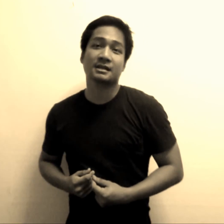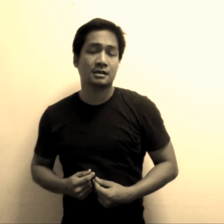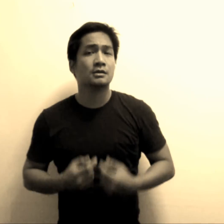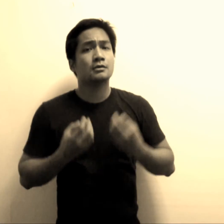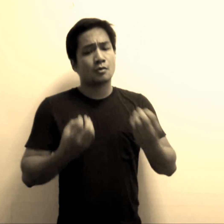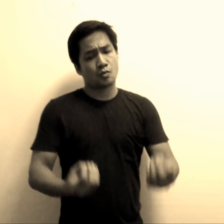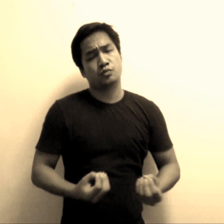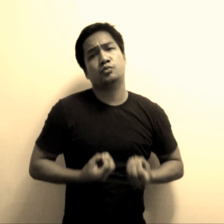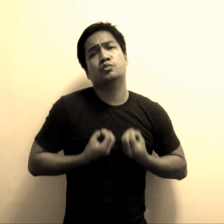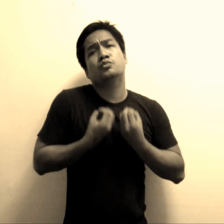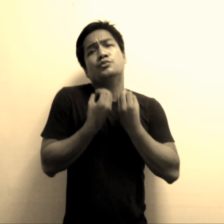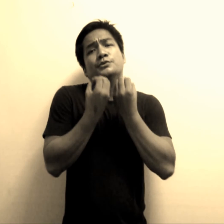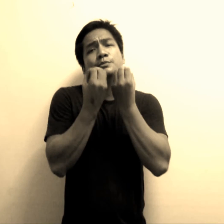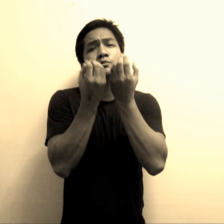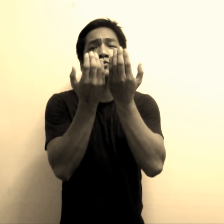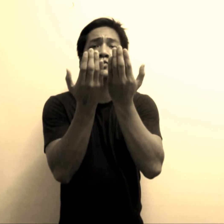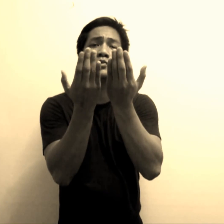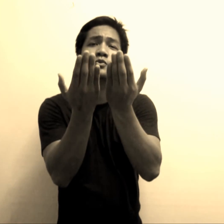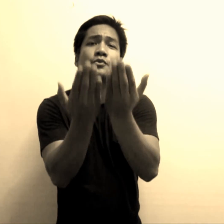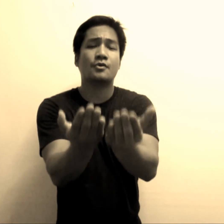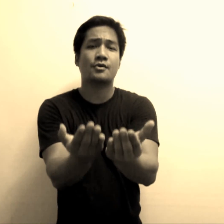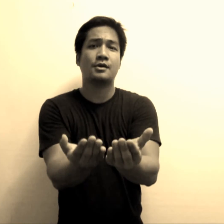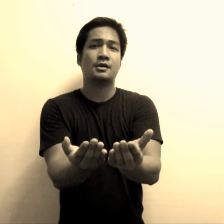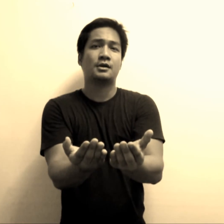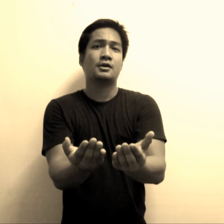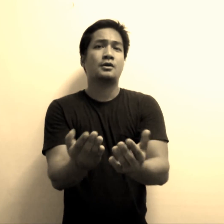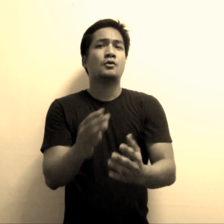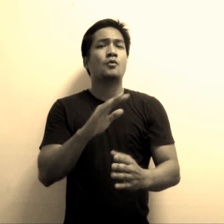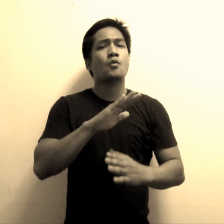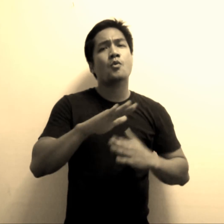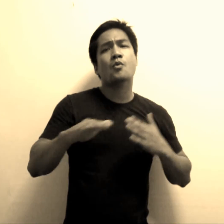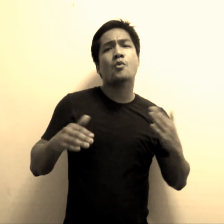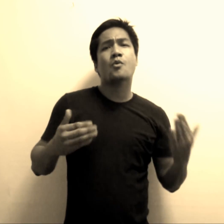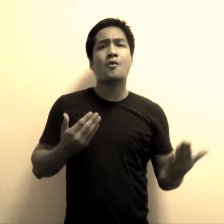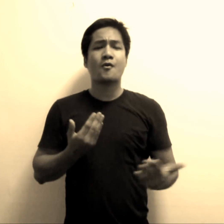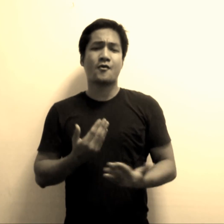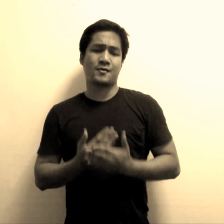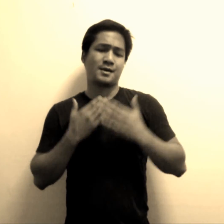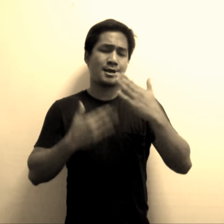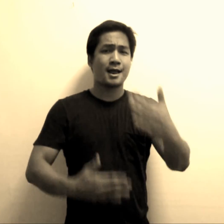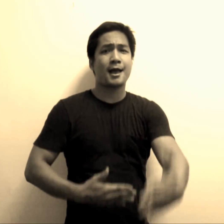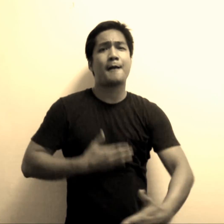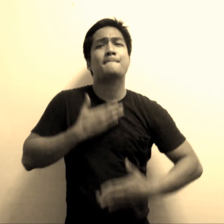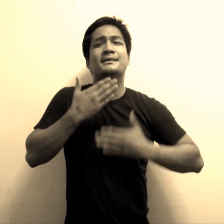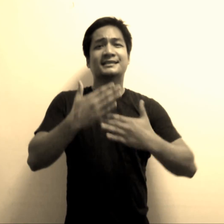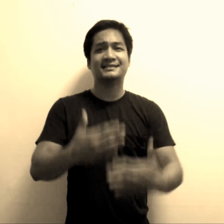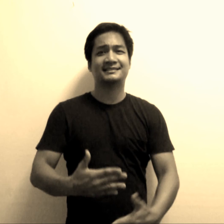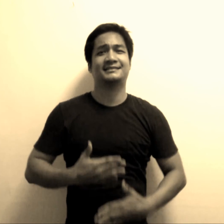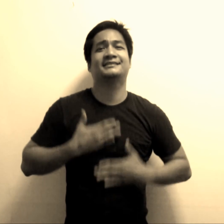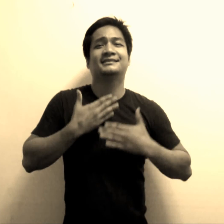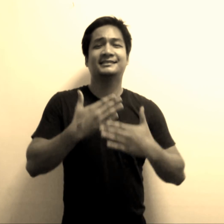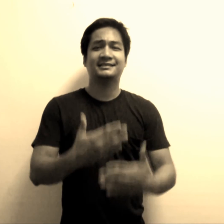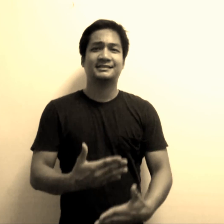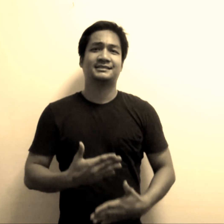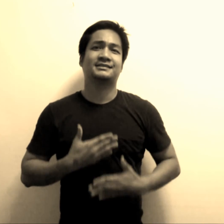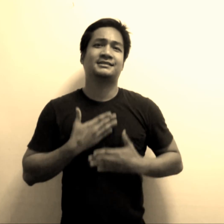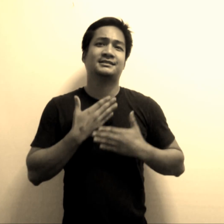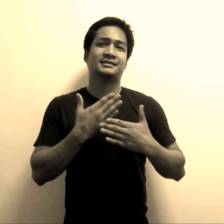Ihat ako, gani mo ang imong kalipaw Muligasun,